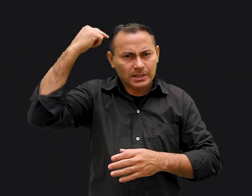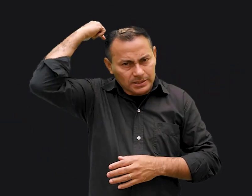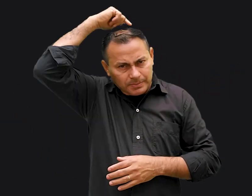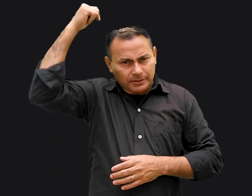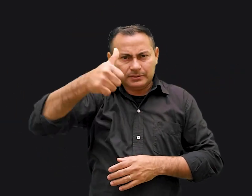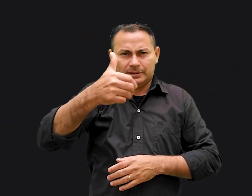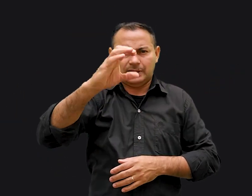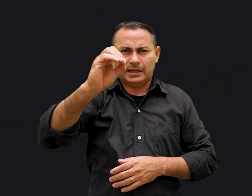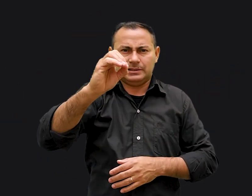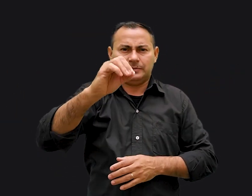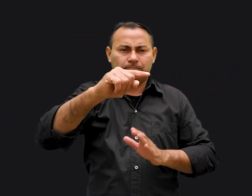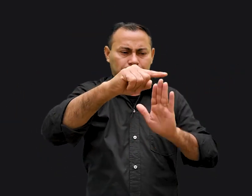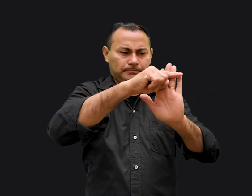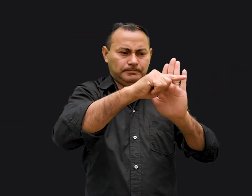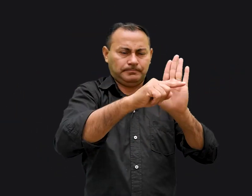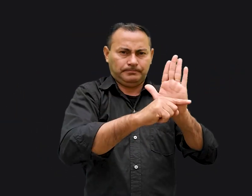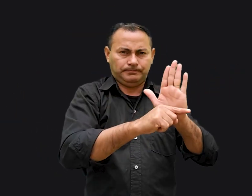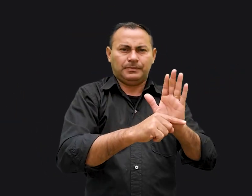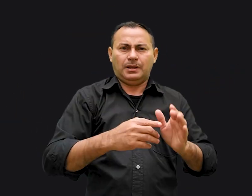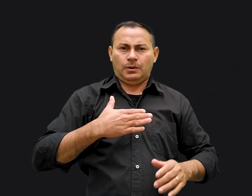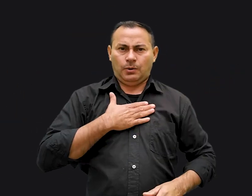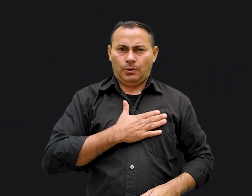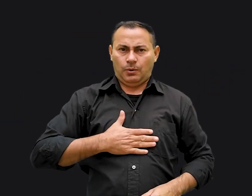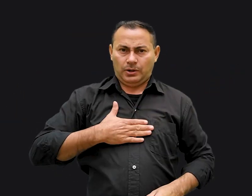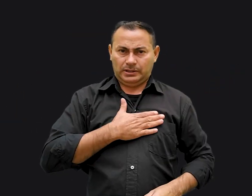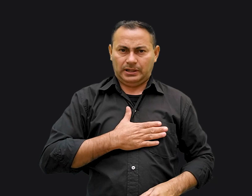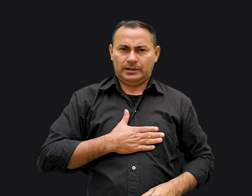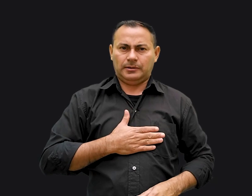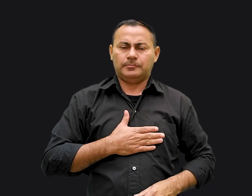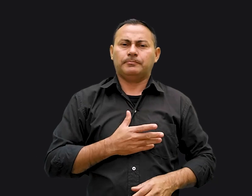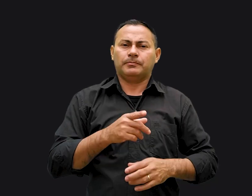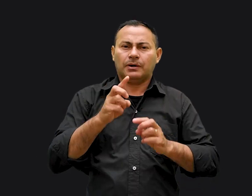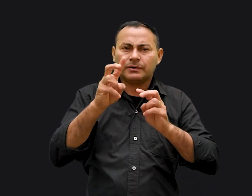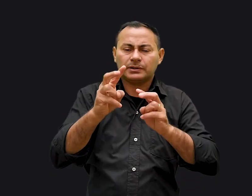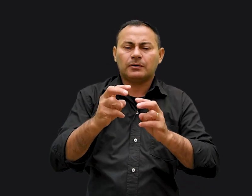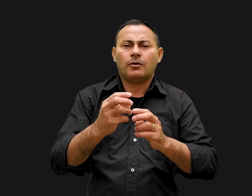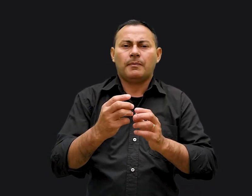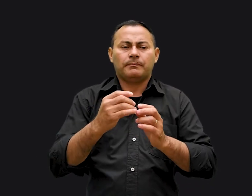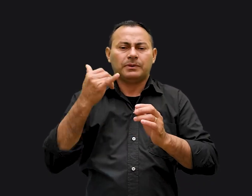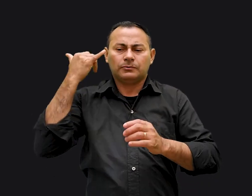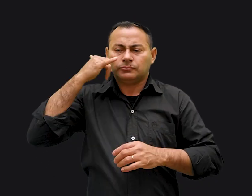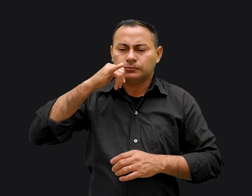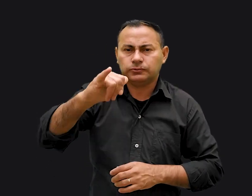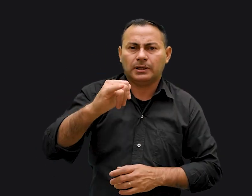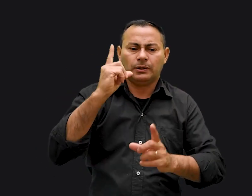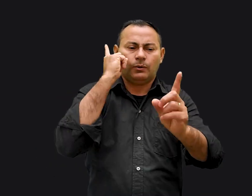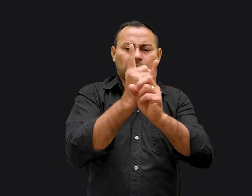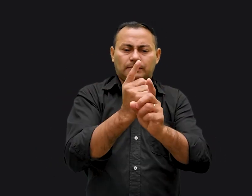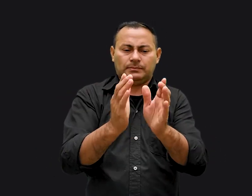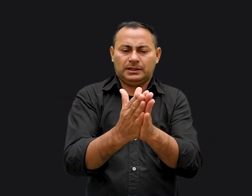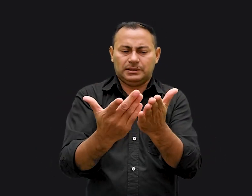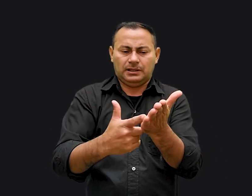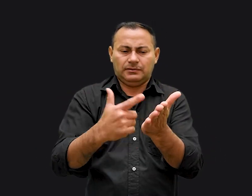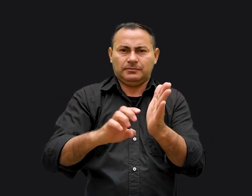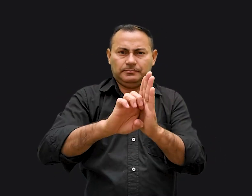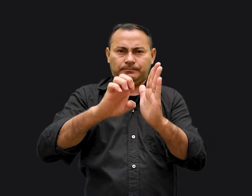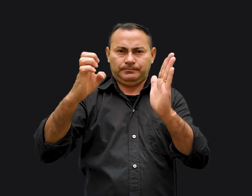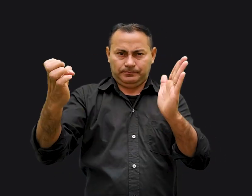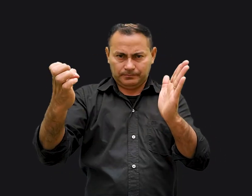dos Dez Mandamentos. Eu gostaria de olhar com você para a profecia que encontramos nesse livro. O livro de